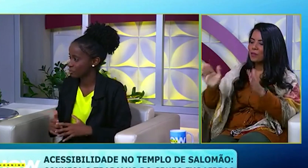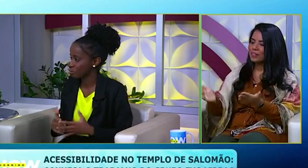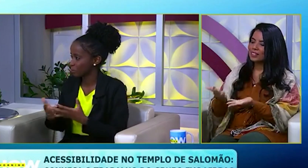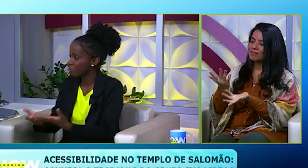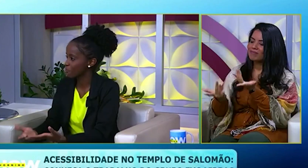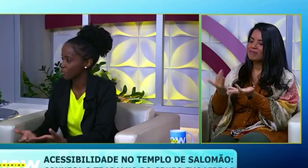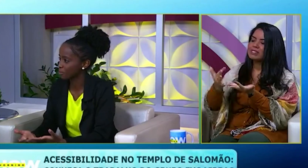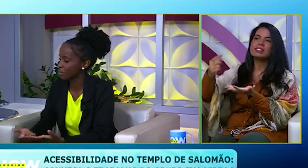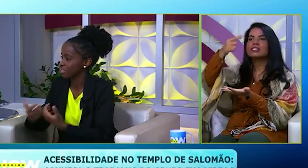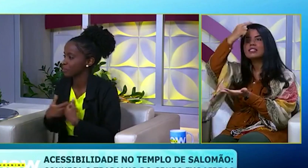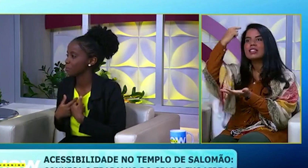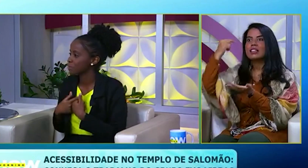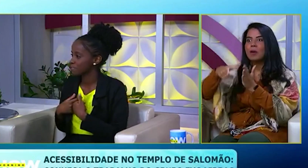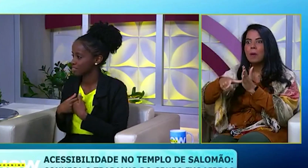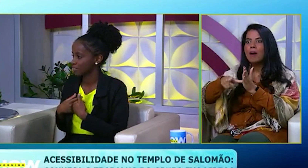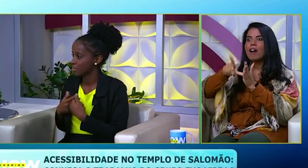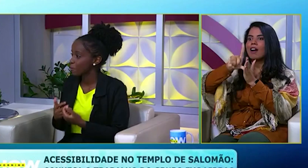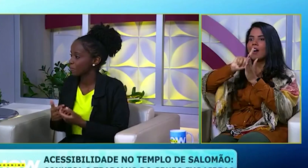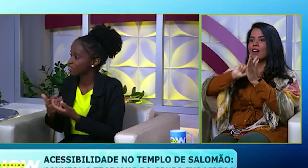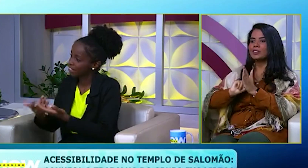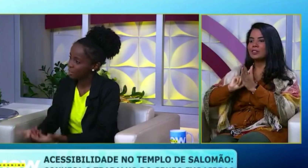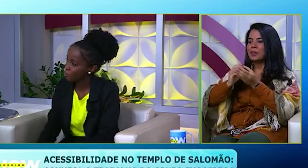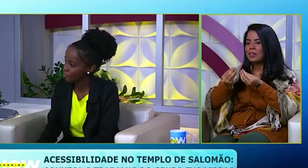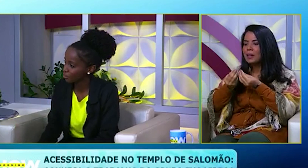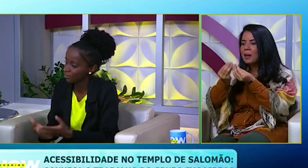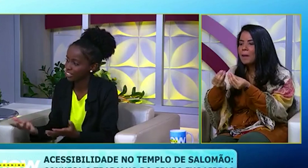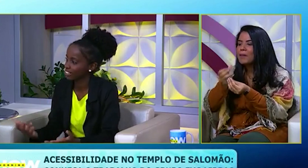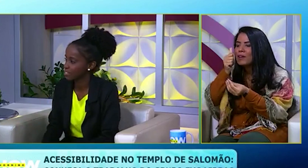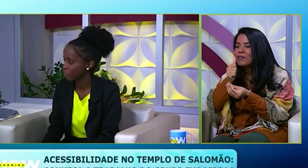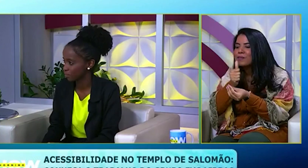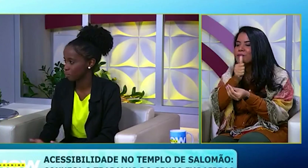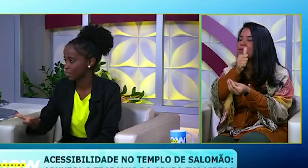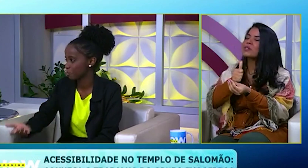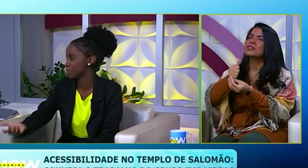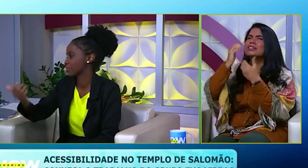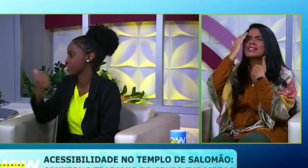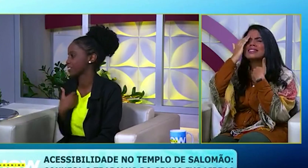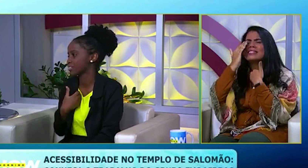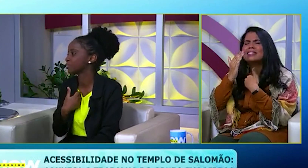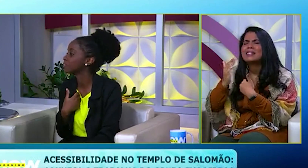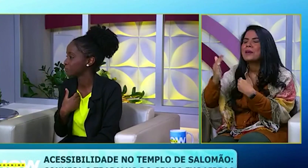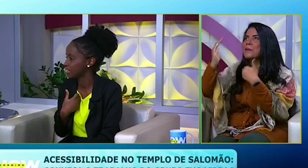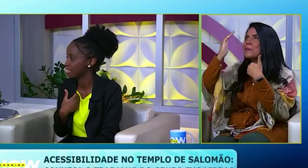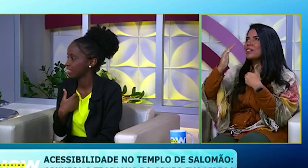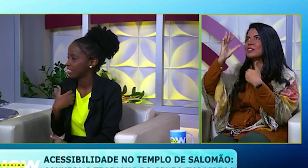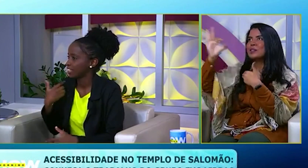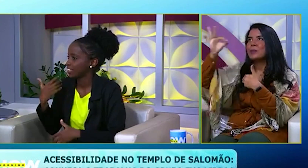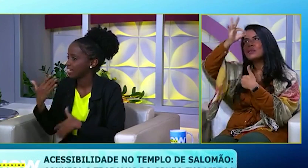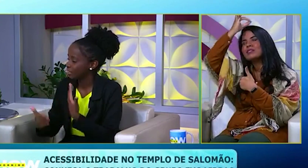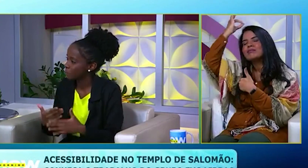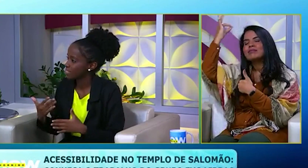antes de eu subir com o meu voto, Eu recebi o Espírito Santo. Quando eu entreguei o meu voto, Foi de agradecimento, Porque o Espírito de Deus já tinha entrado dentro de mim.